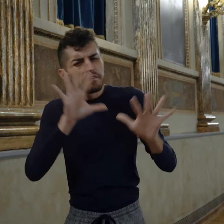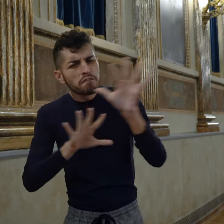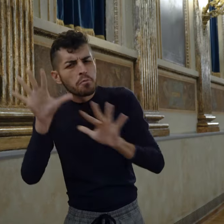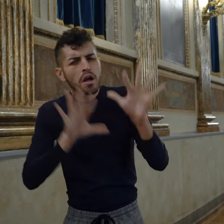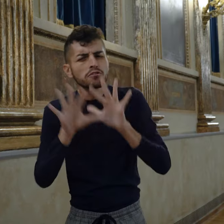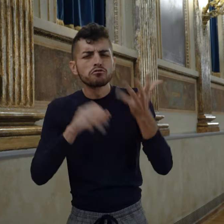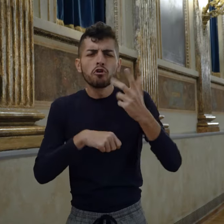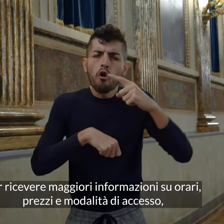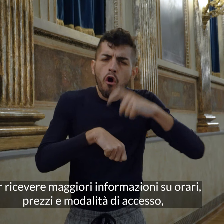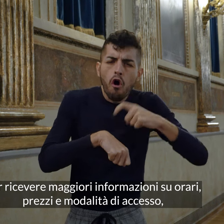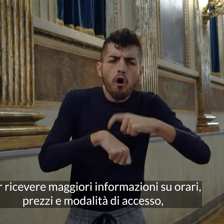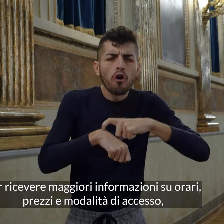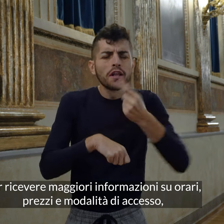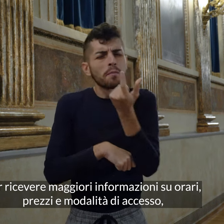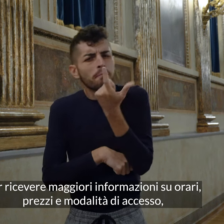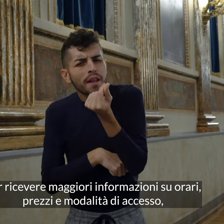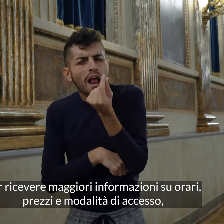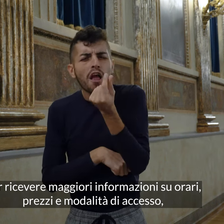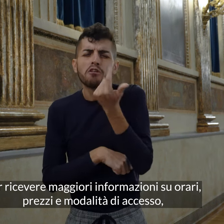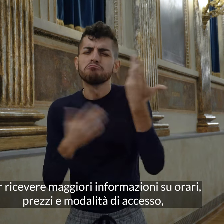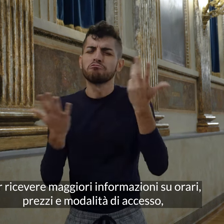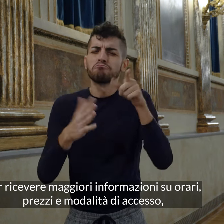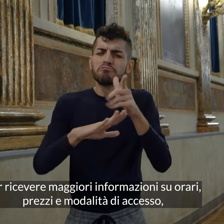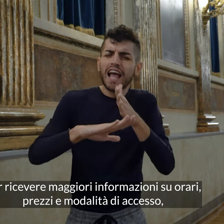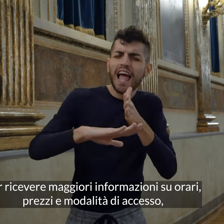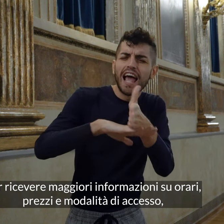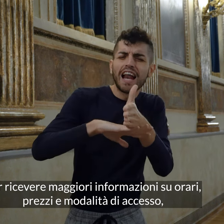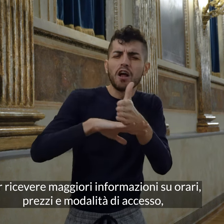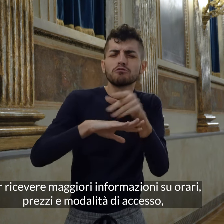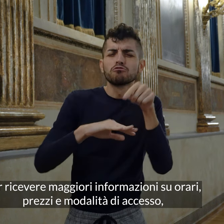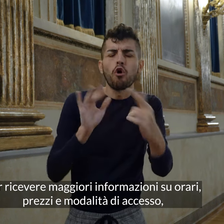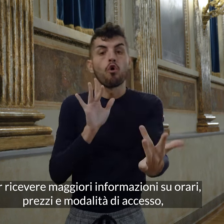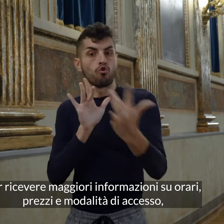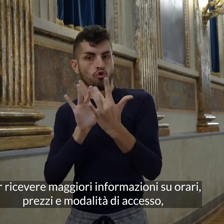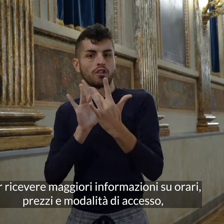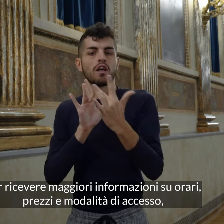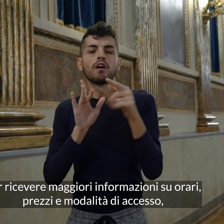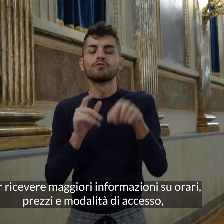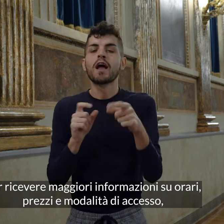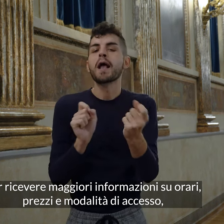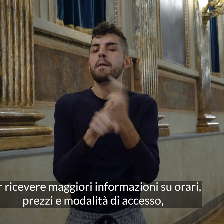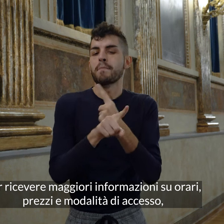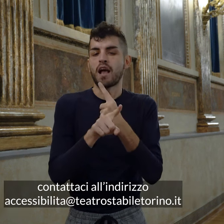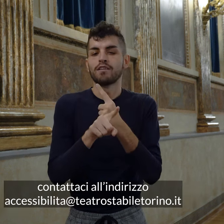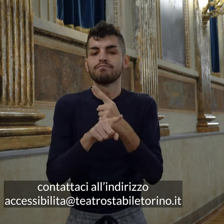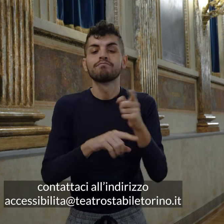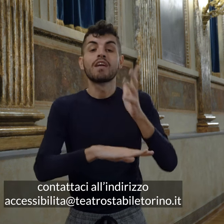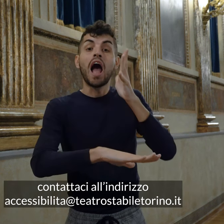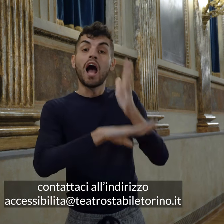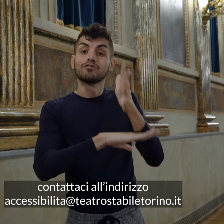Per ricevere maggiori informazioni su orari, prezzi e modalità di accesso contattaci all